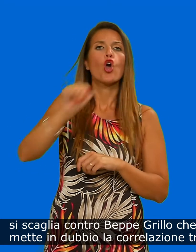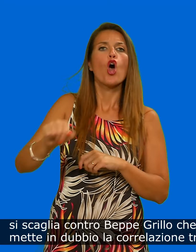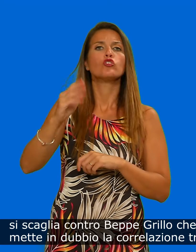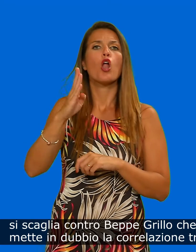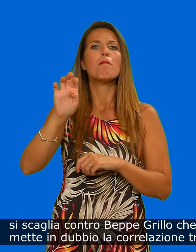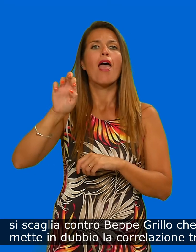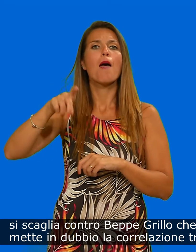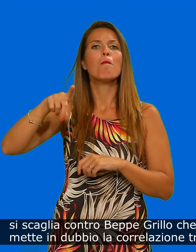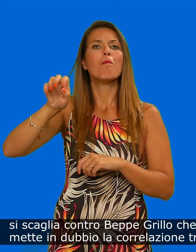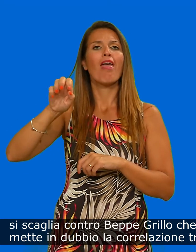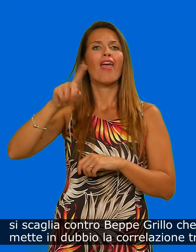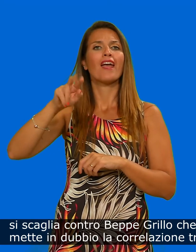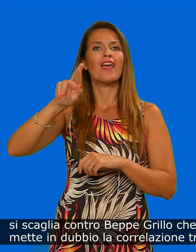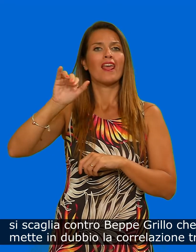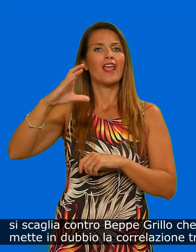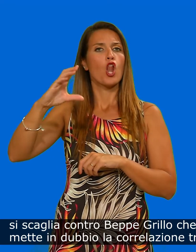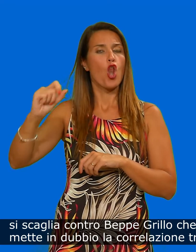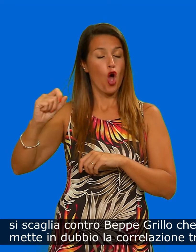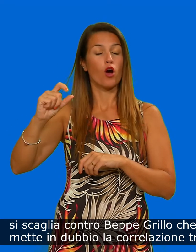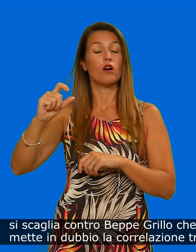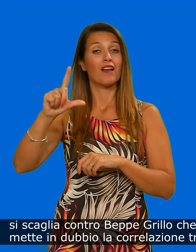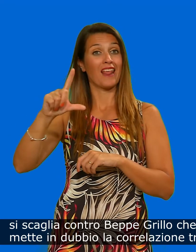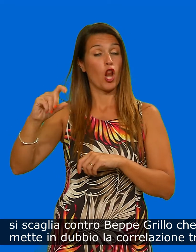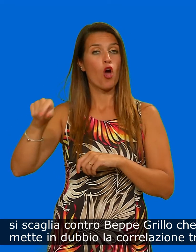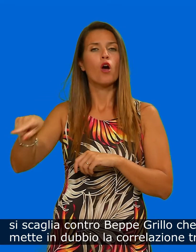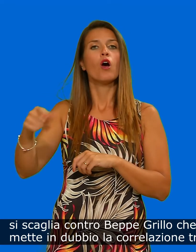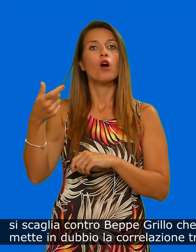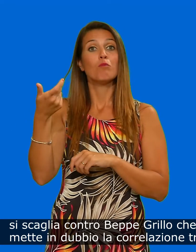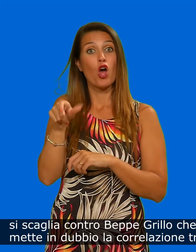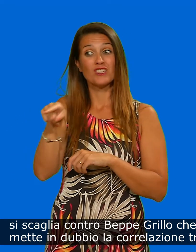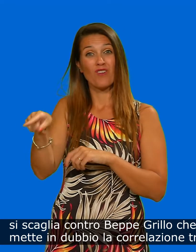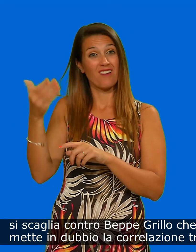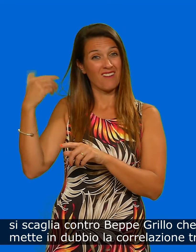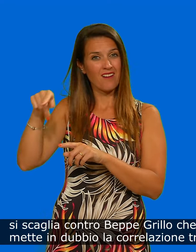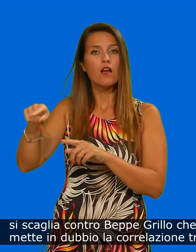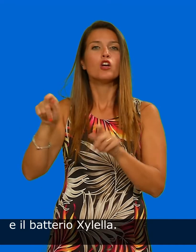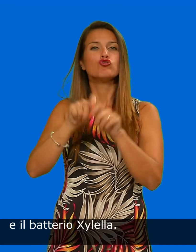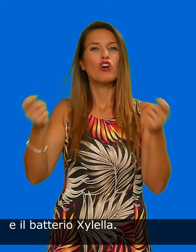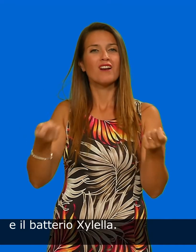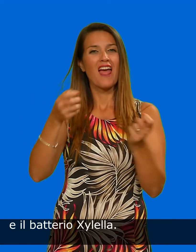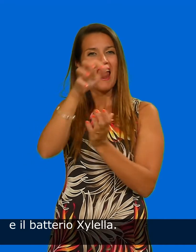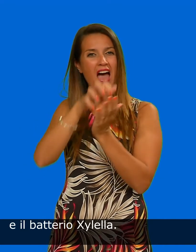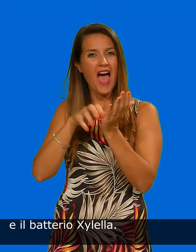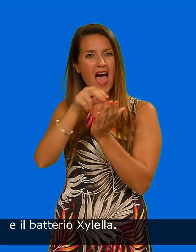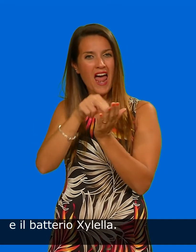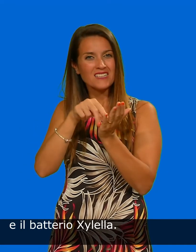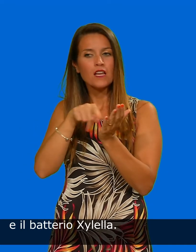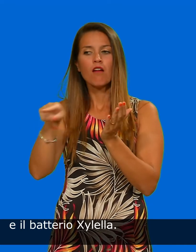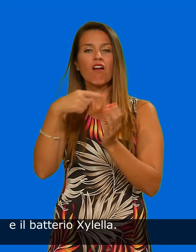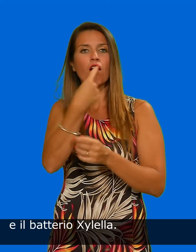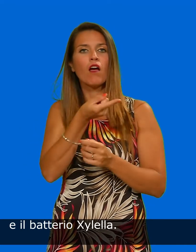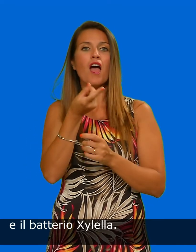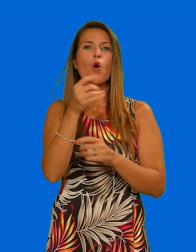che ha pubblicato un articolo che mette in dubbio la correlazione tra il dissecamento degli olivi e il batterio Xylella.